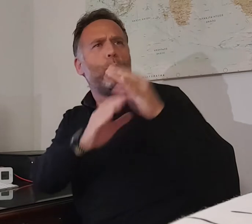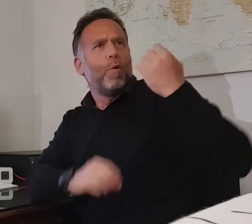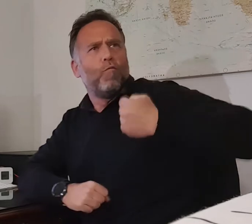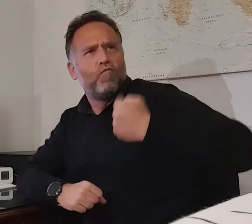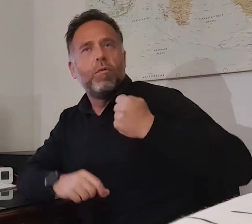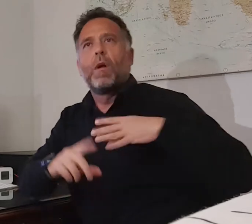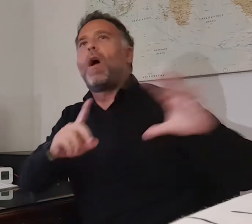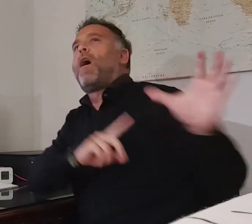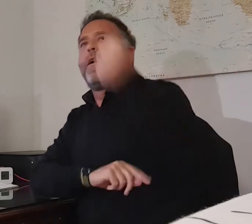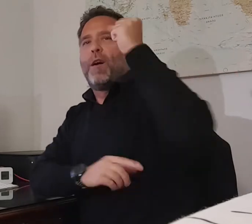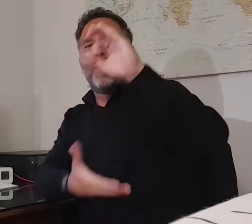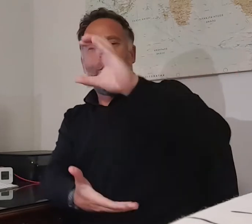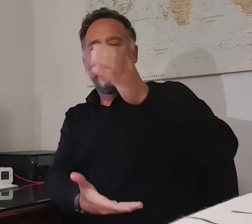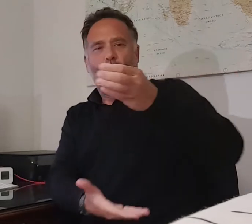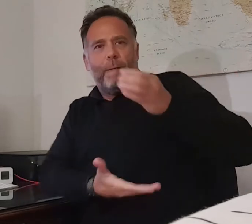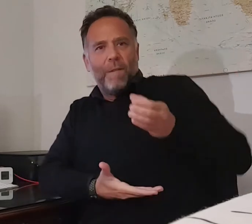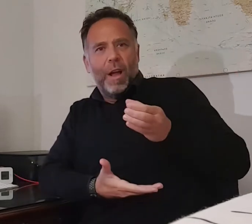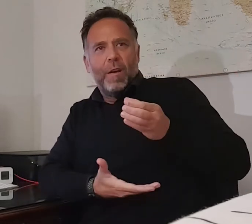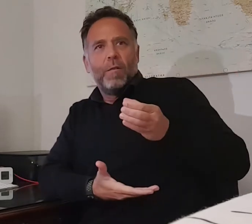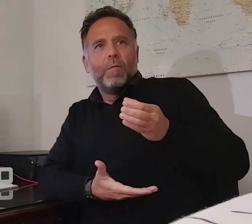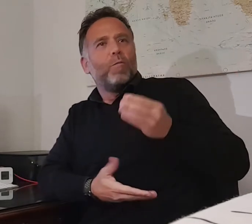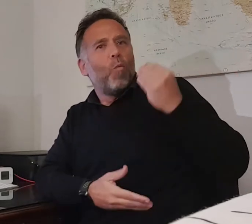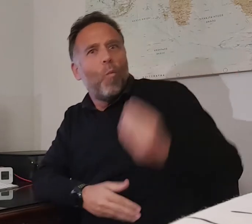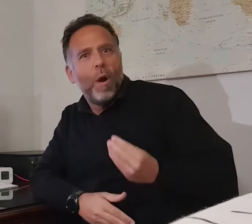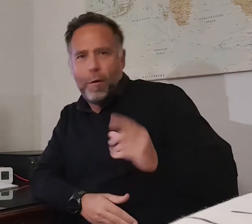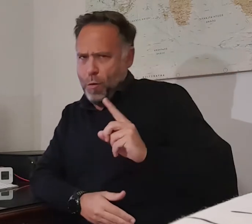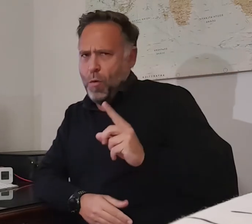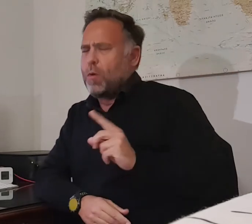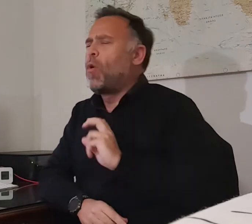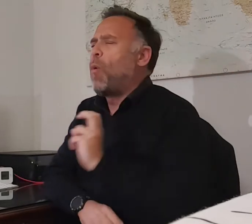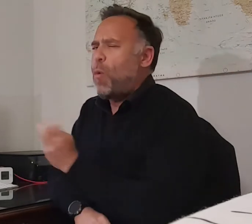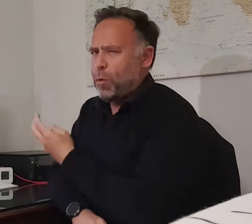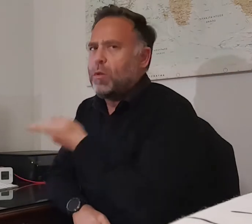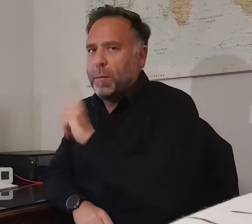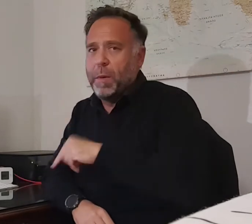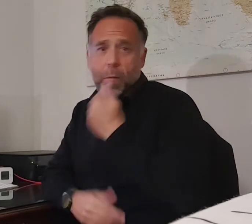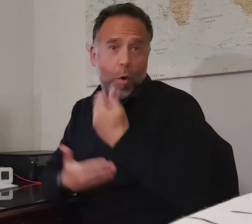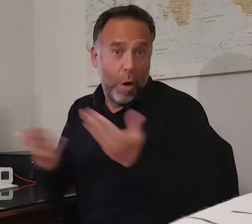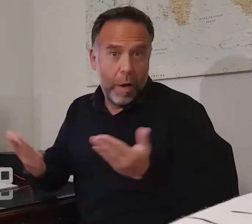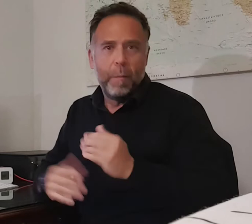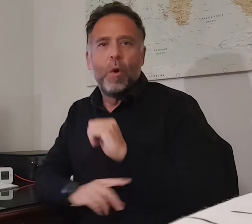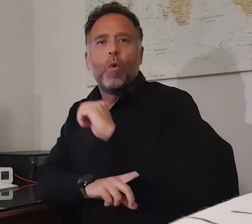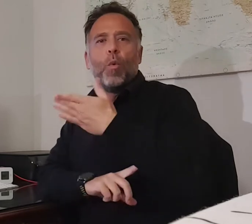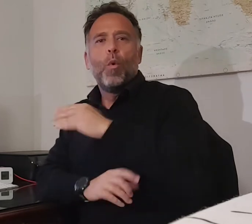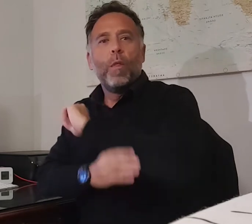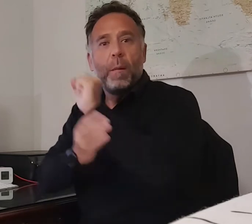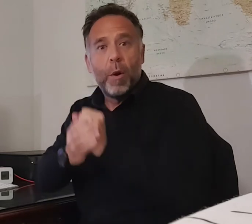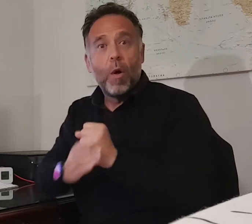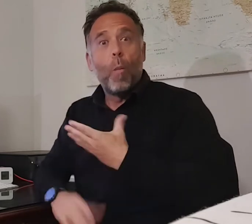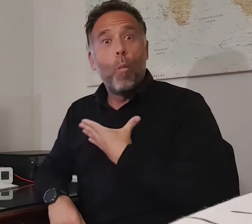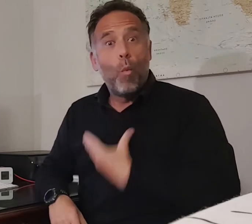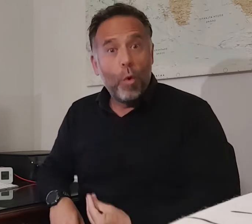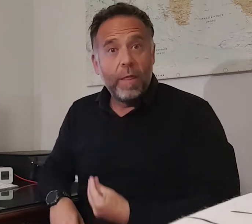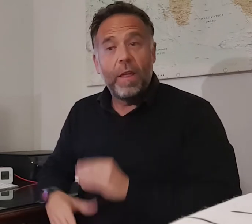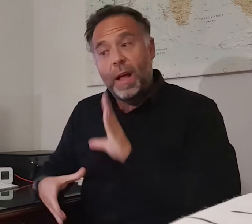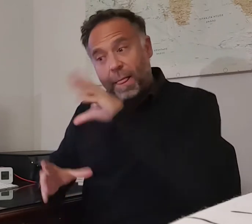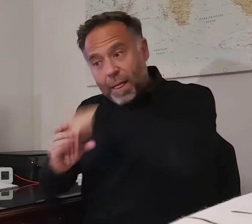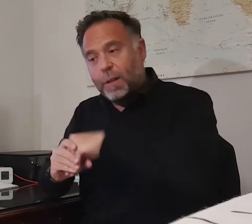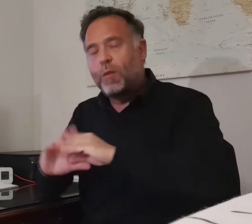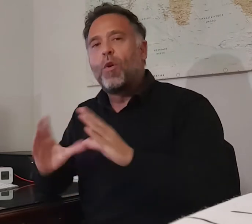alzándose con el trofeo. Es el caso del CB Murcia y su relación con la Copa del Rey, ya que las dos veces